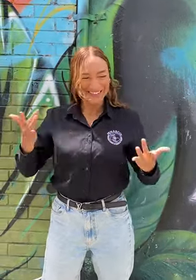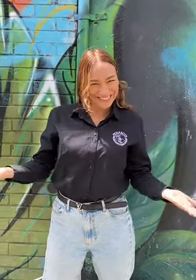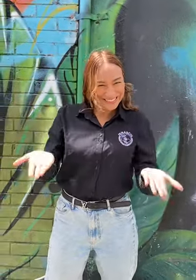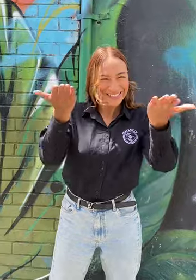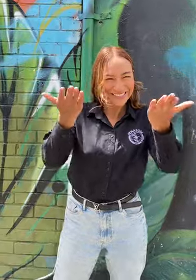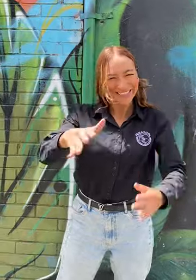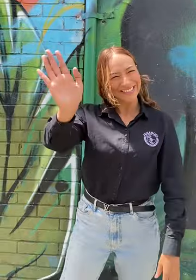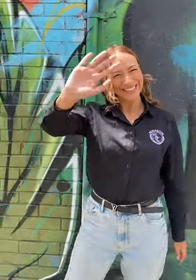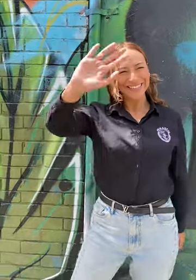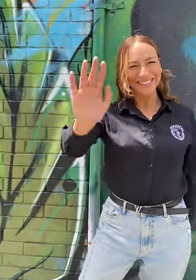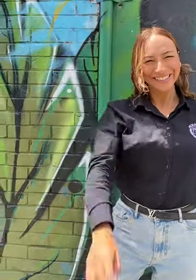¡Hasta luego!